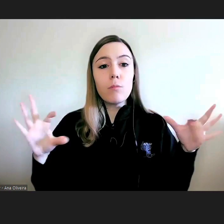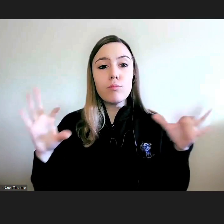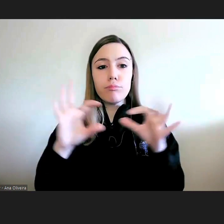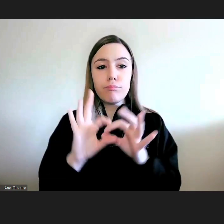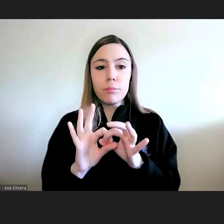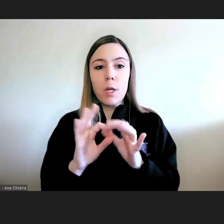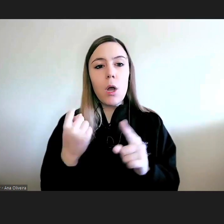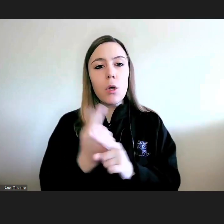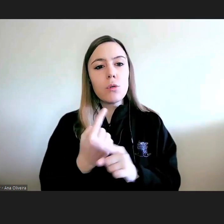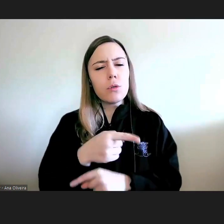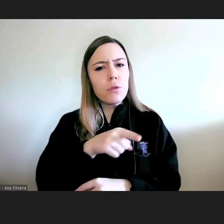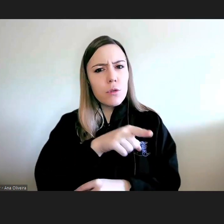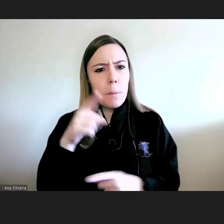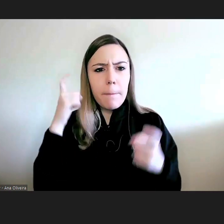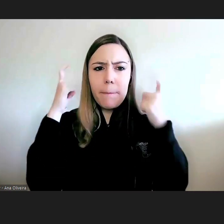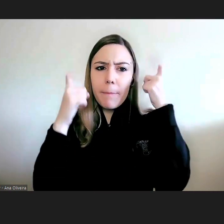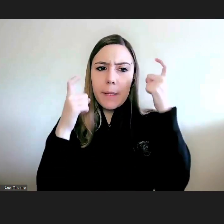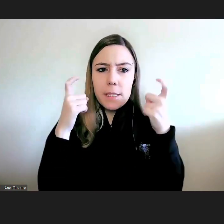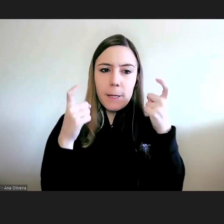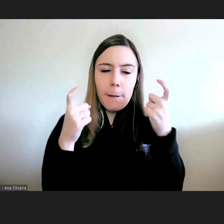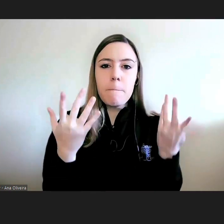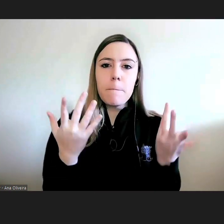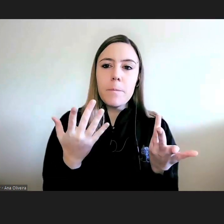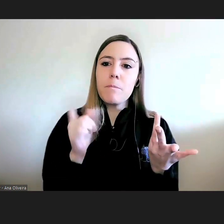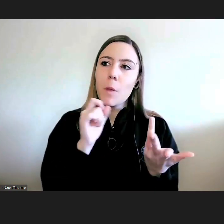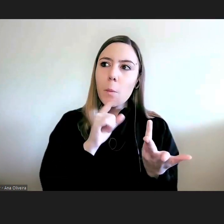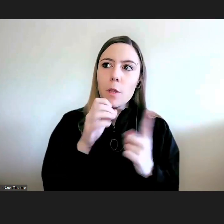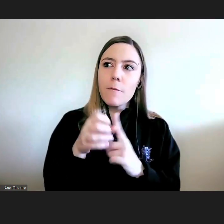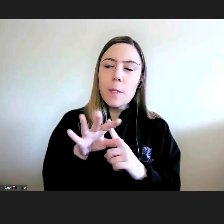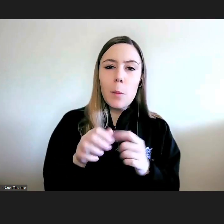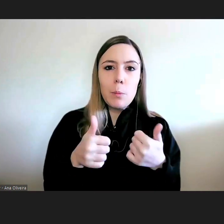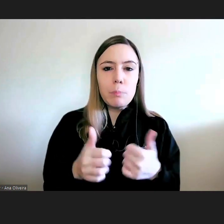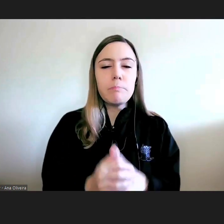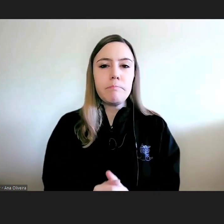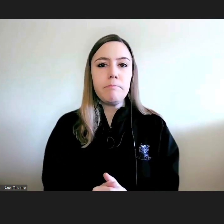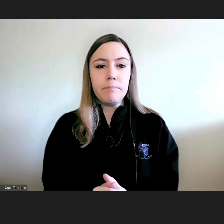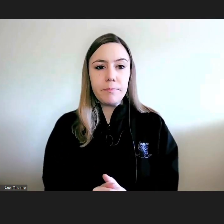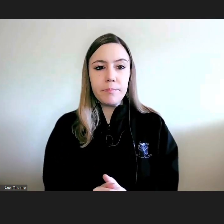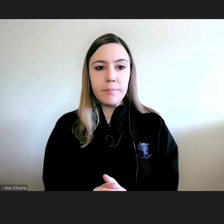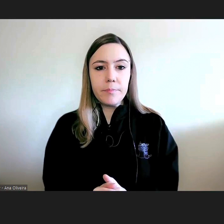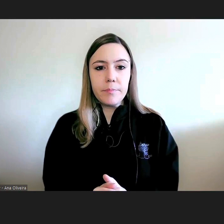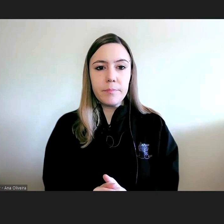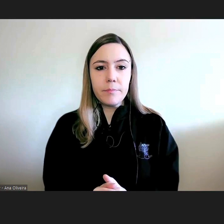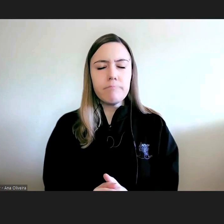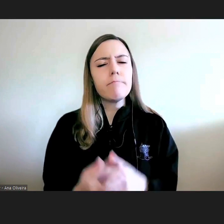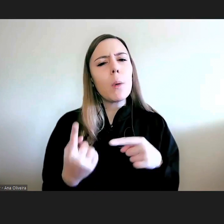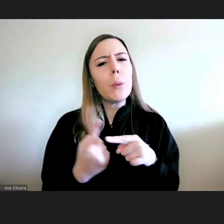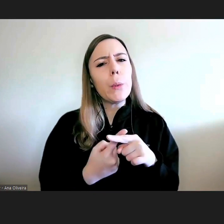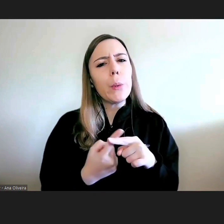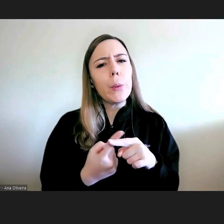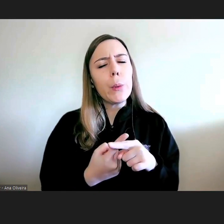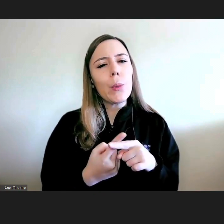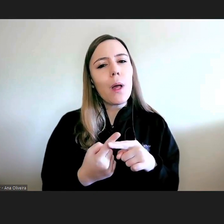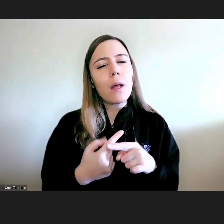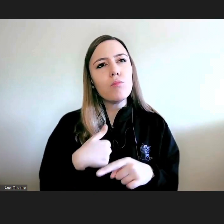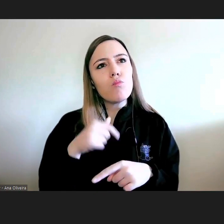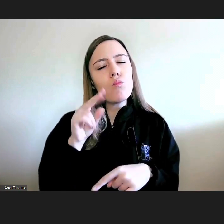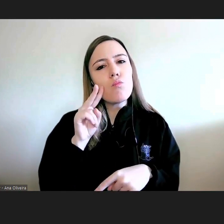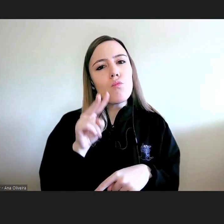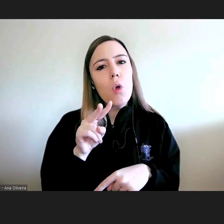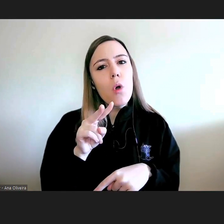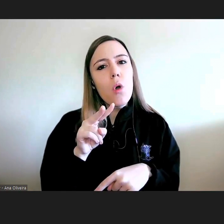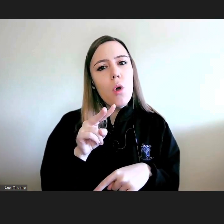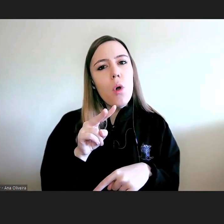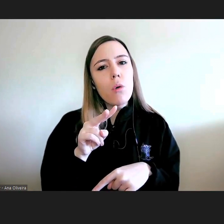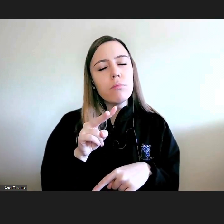pensaram que seria a formação. Foi com muito interesse que vi a